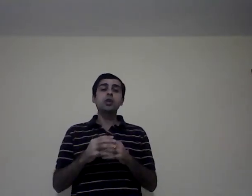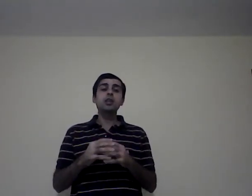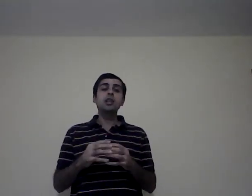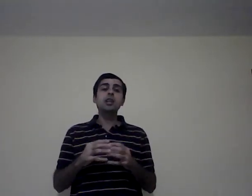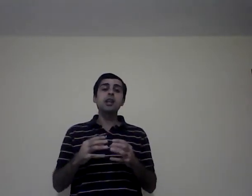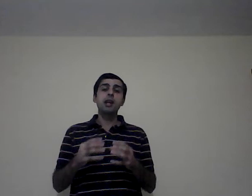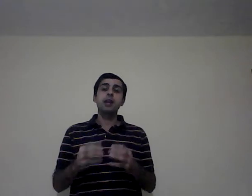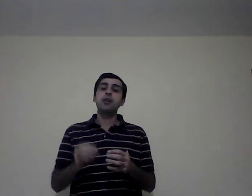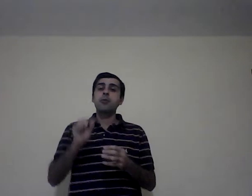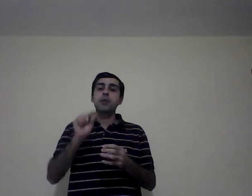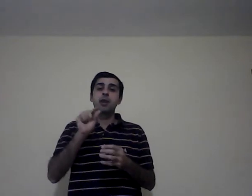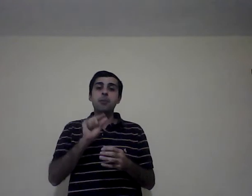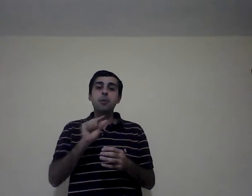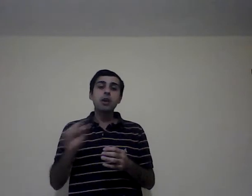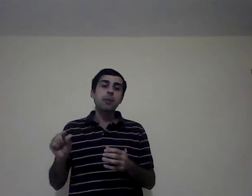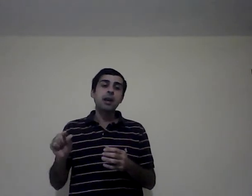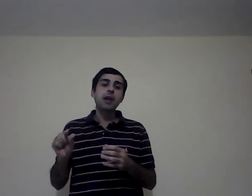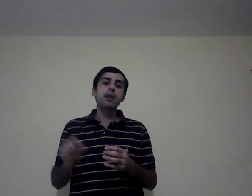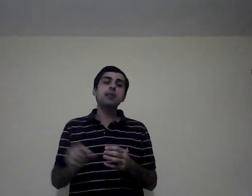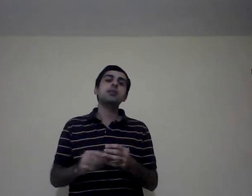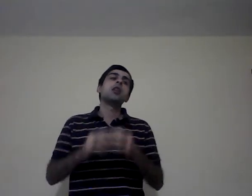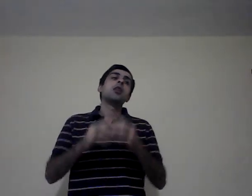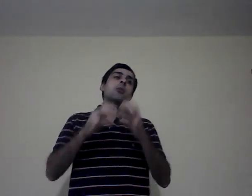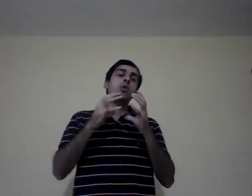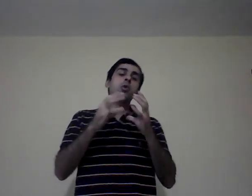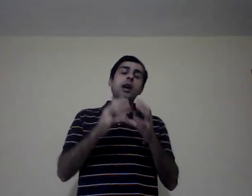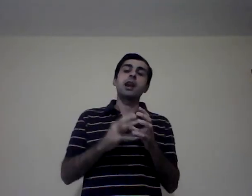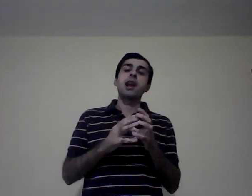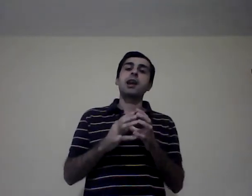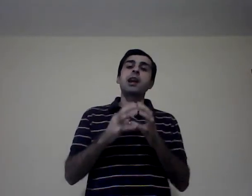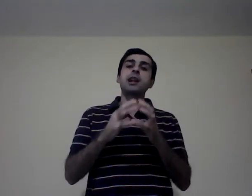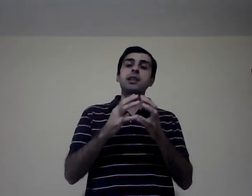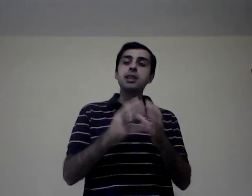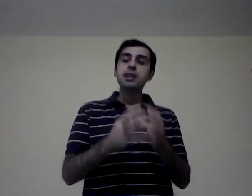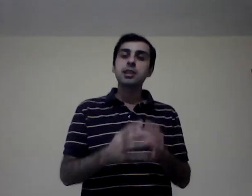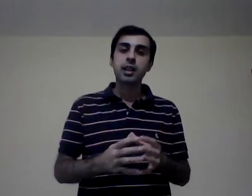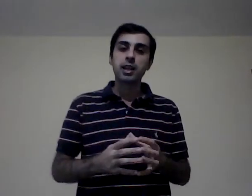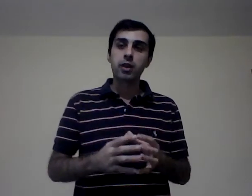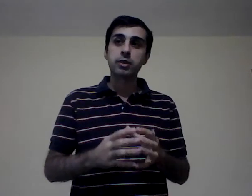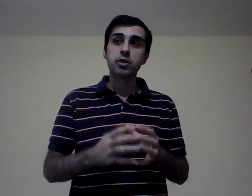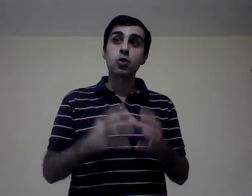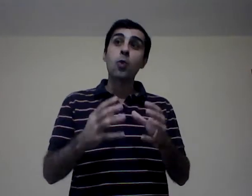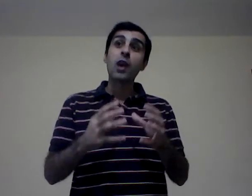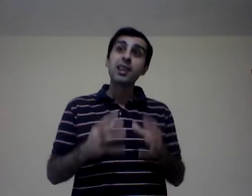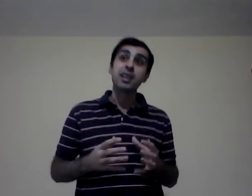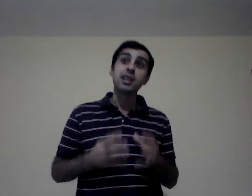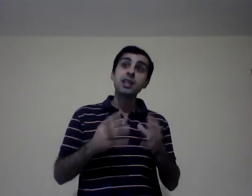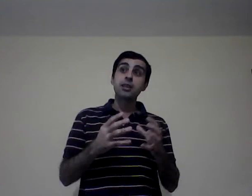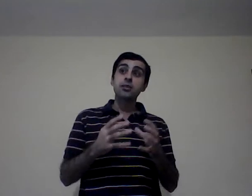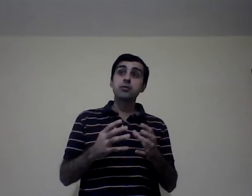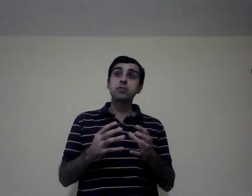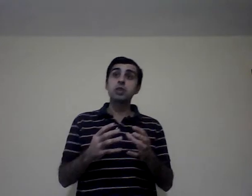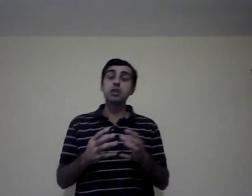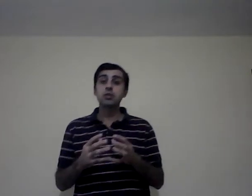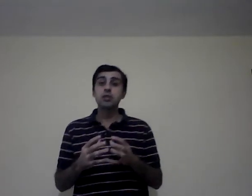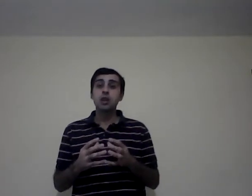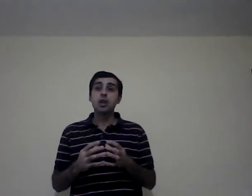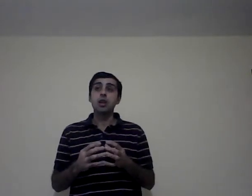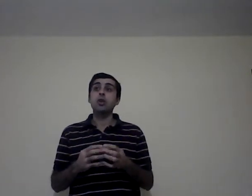tienen que, en pocas palabras, buscar las características de la organización, cuáles serían, ¿sí? Les doy